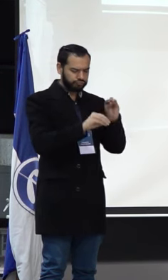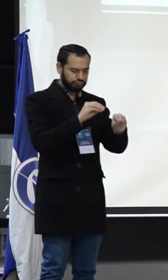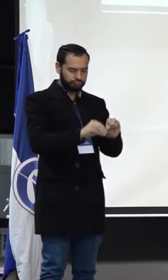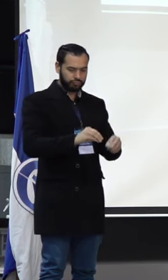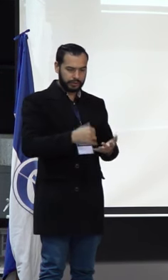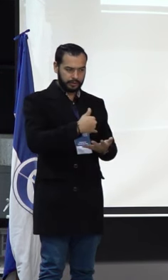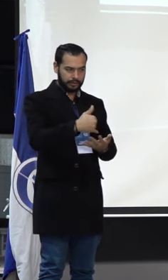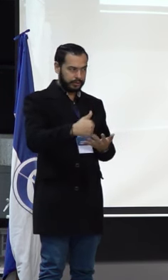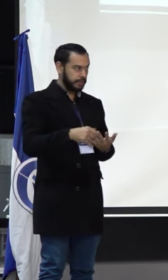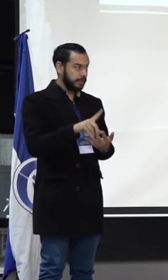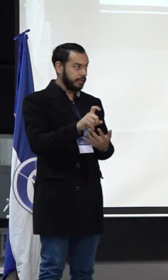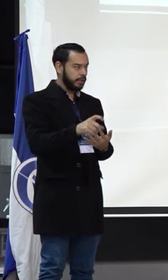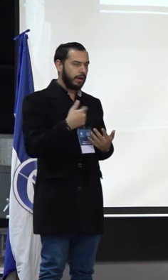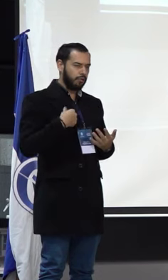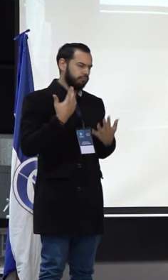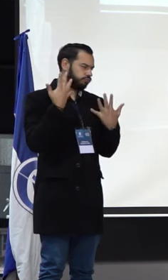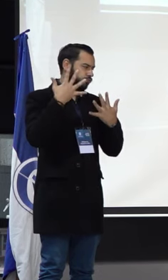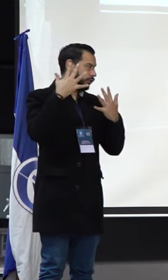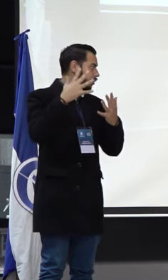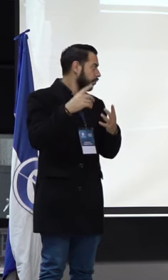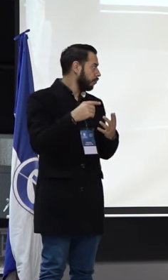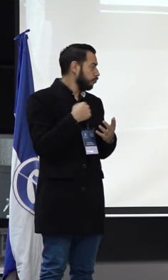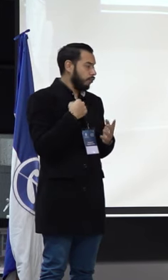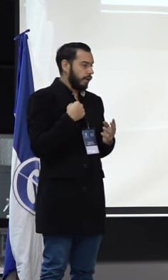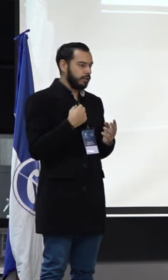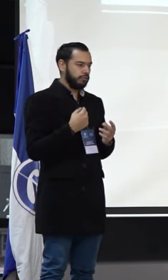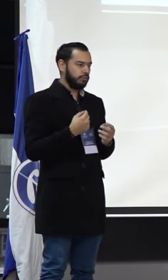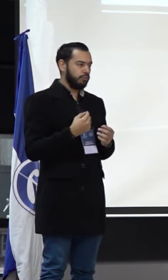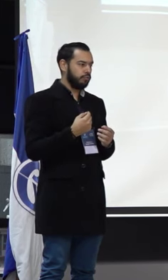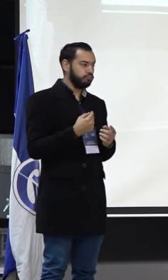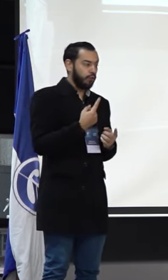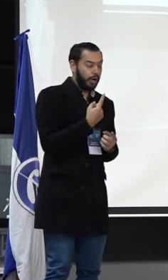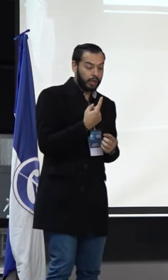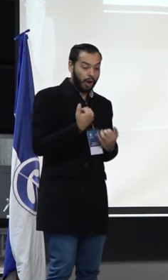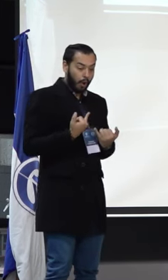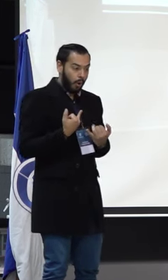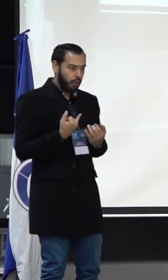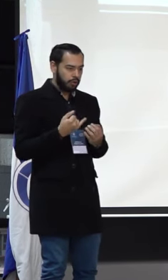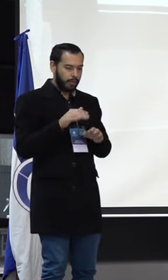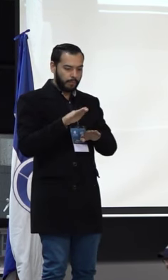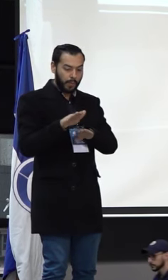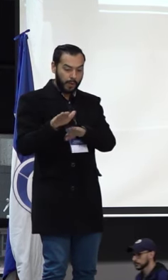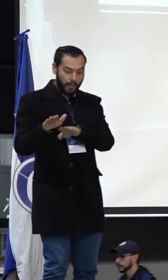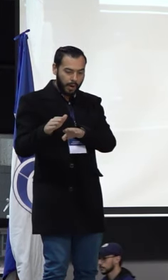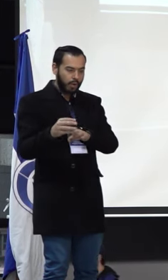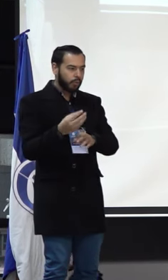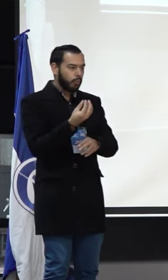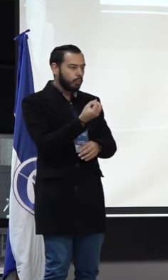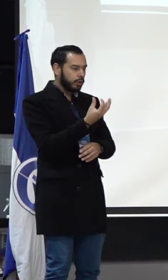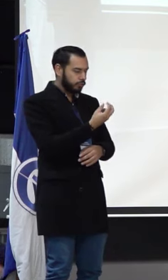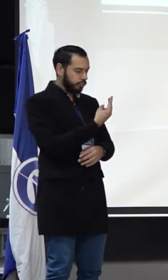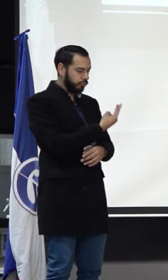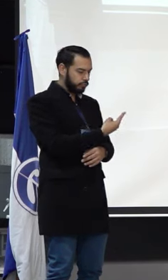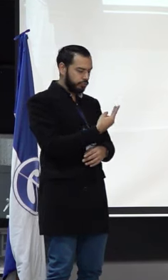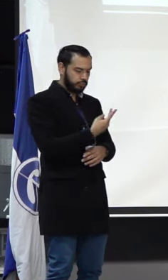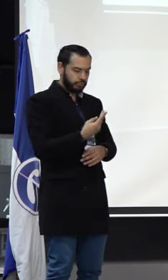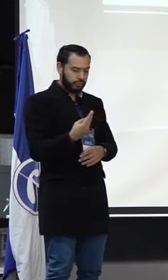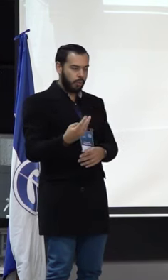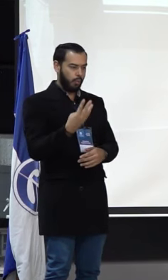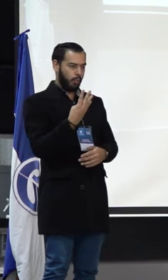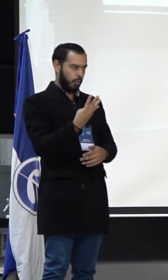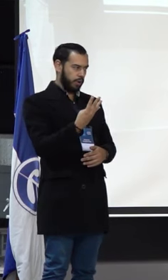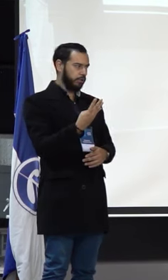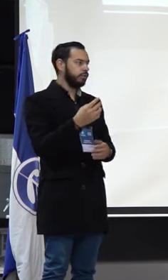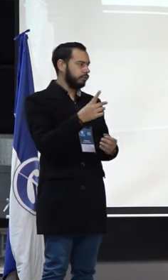celebramos que en esta oportunidad no tengamos solamente una fórmula o dos fórmulas, somos cuatro fórmulas, cada una de ellas respaldada por